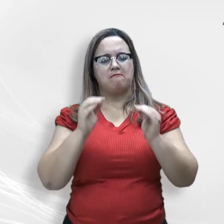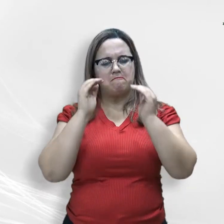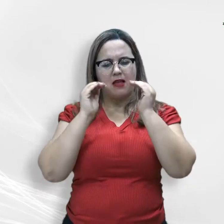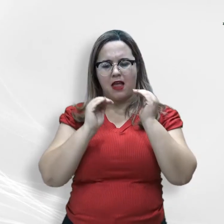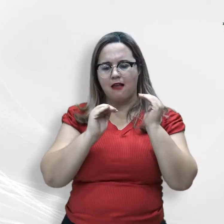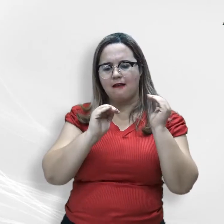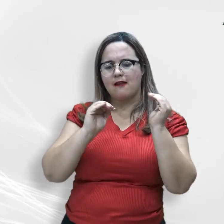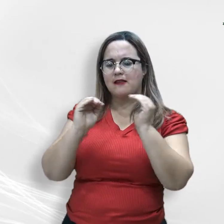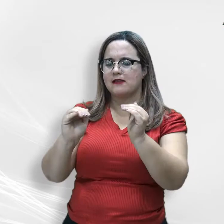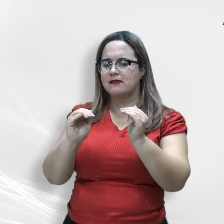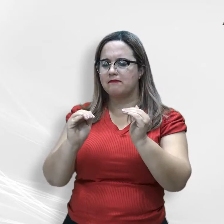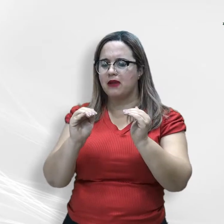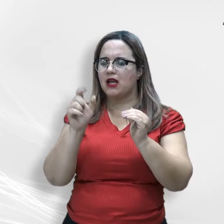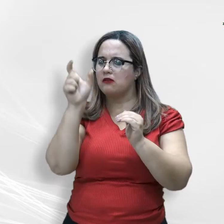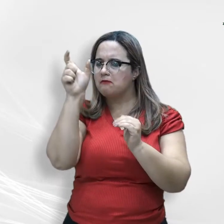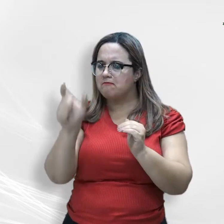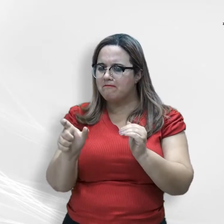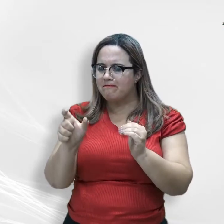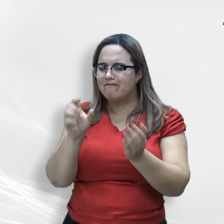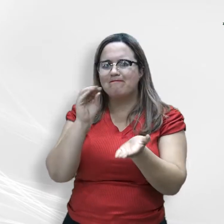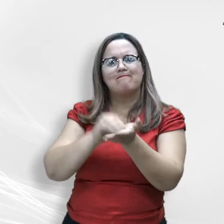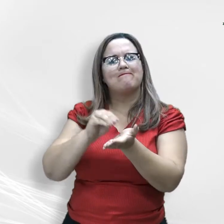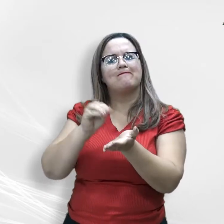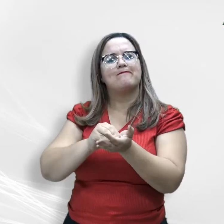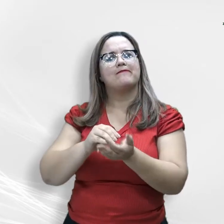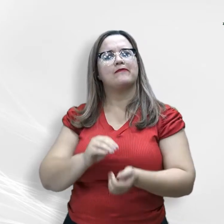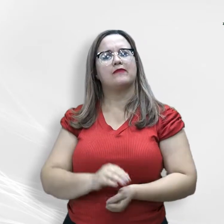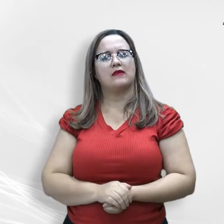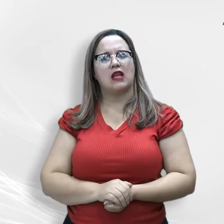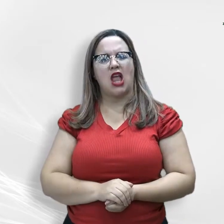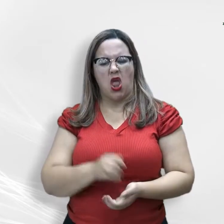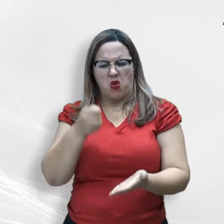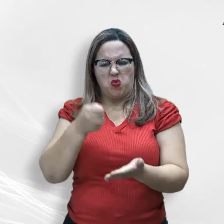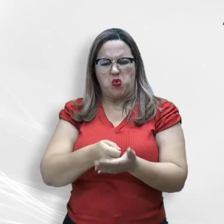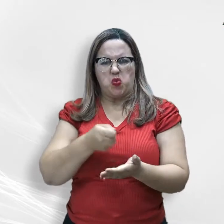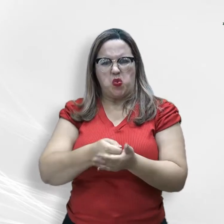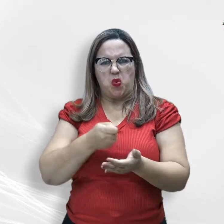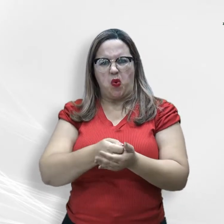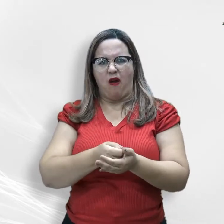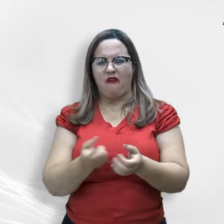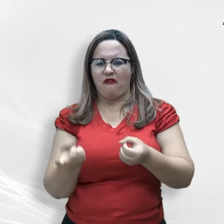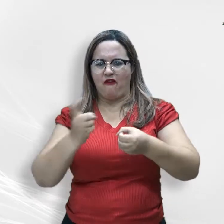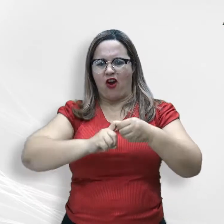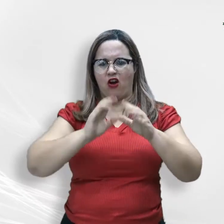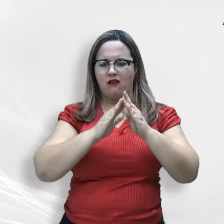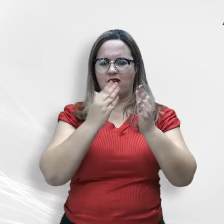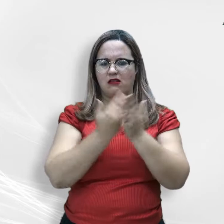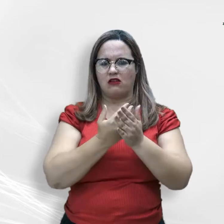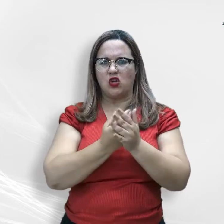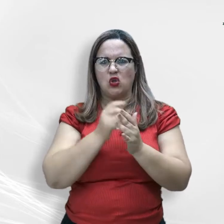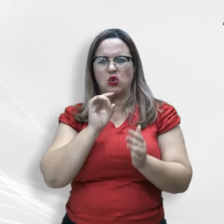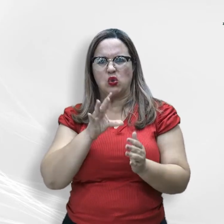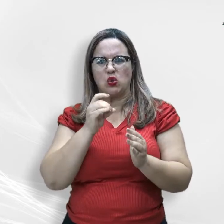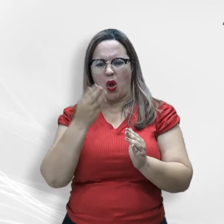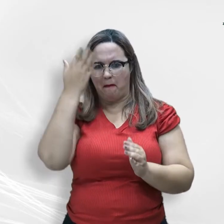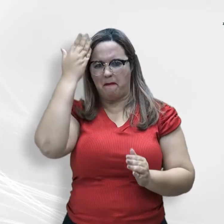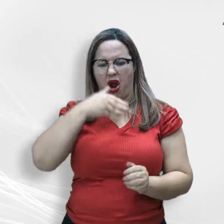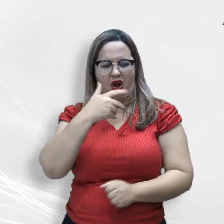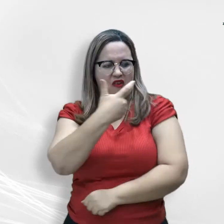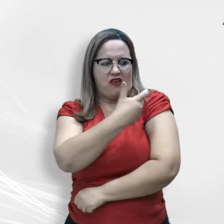proporcionalidade e razoabilidade. A imposição de que o retorno das aulas somente será precedido da comprovação de imunização de